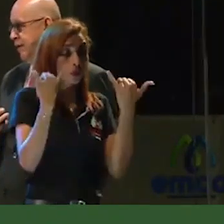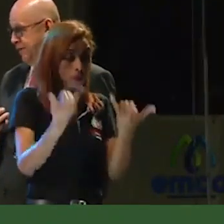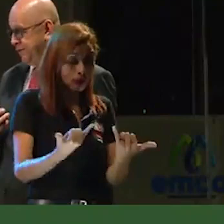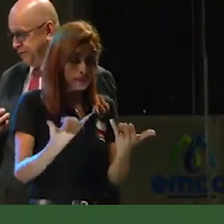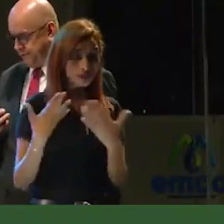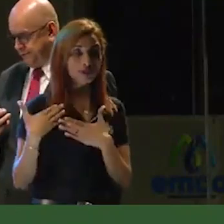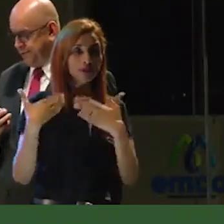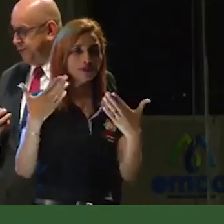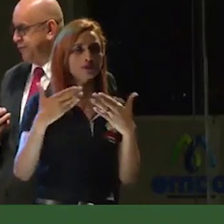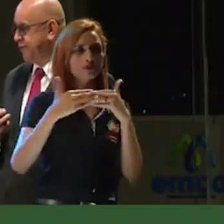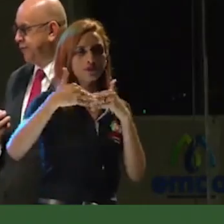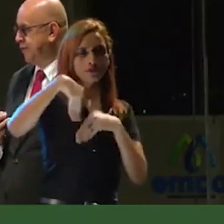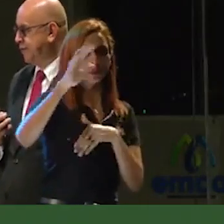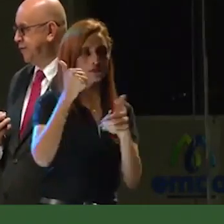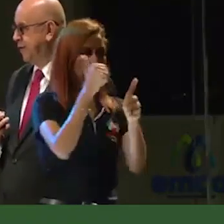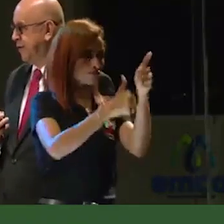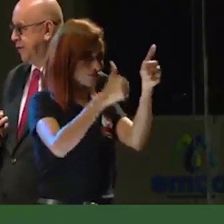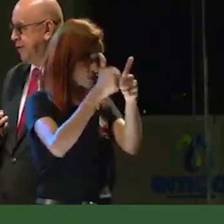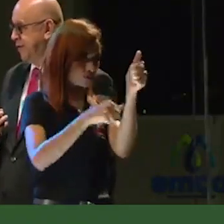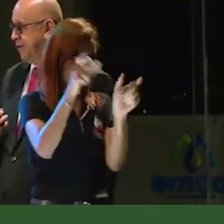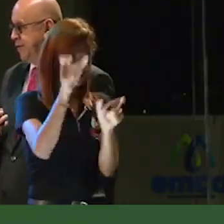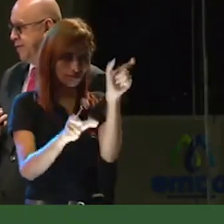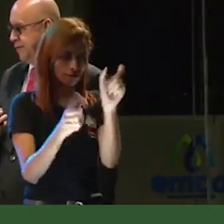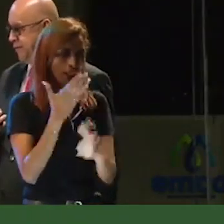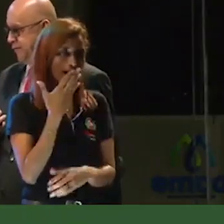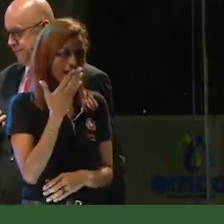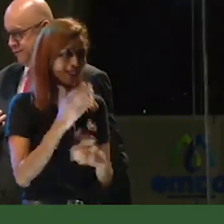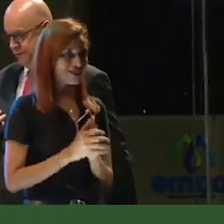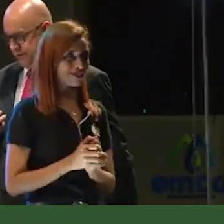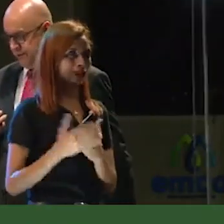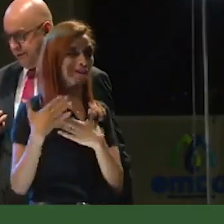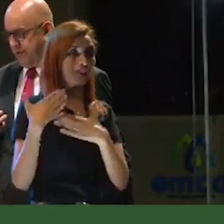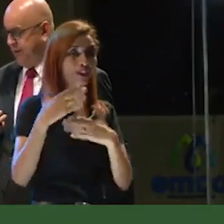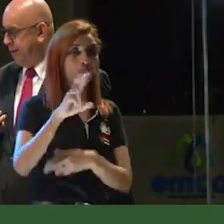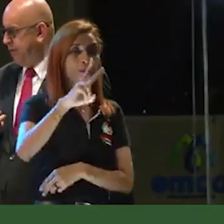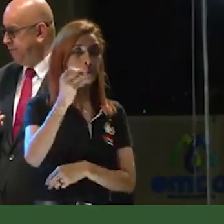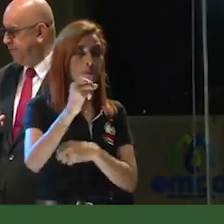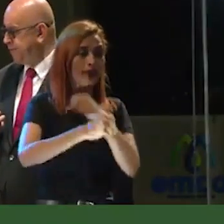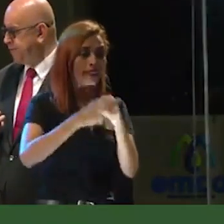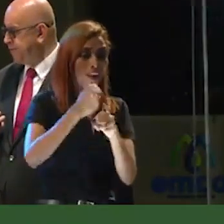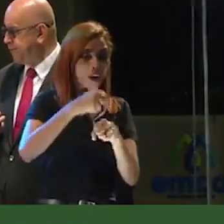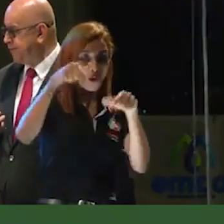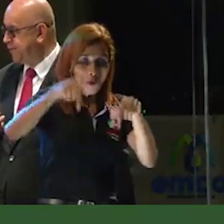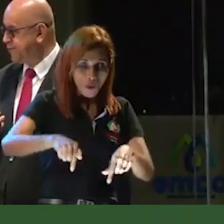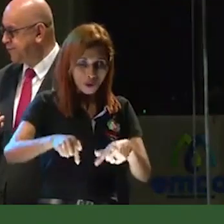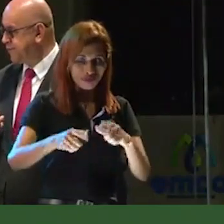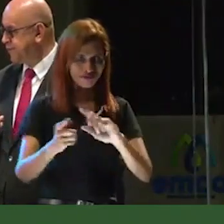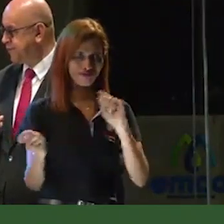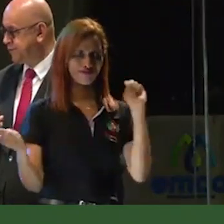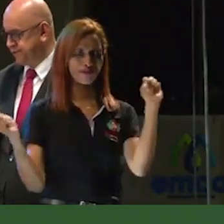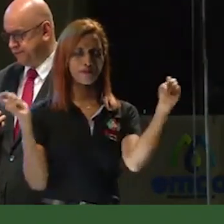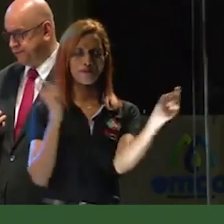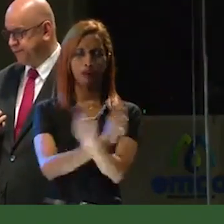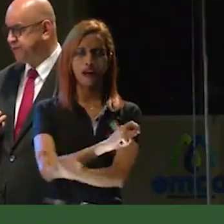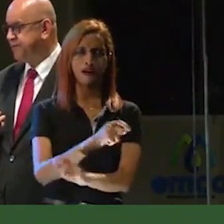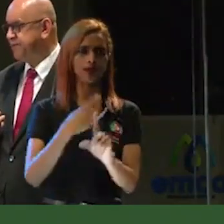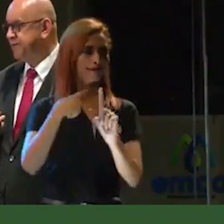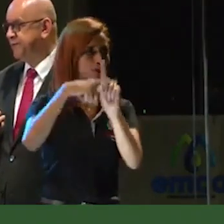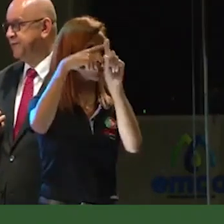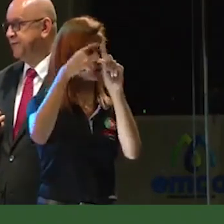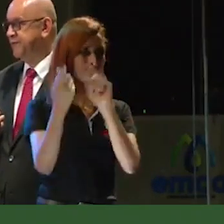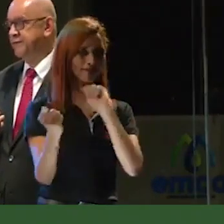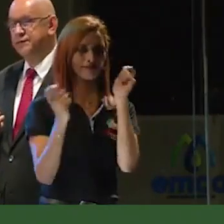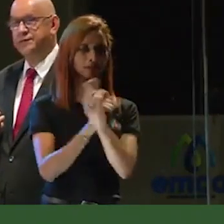más que nadie a todos y cada uno de los calarqueños. Después de 20 años, hoy es un punto de quiebre, de manera positiva, de la